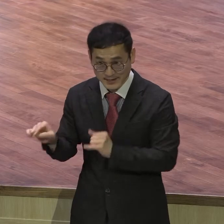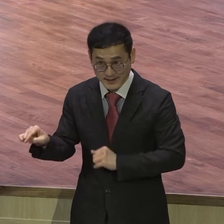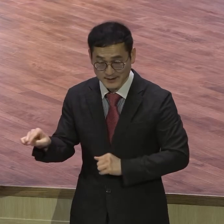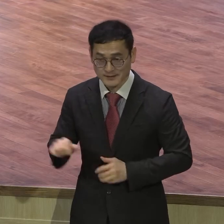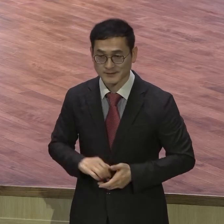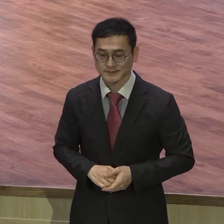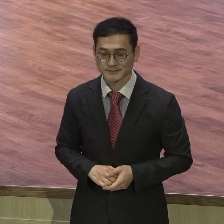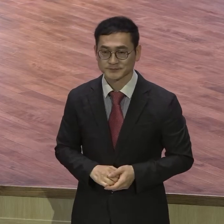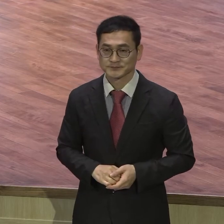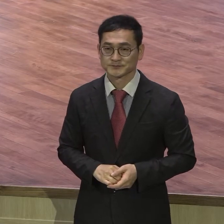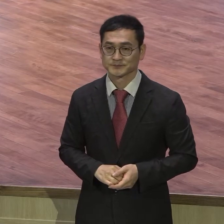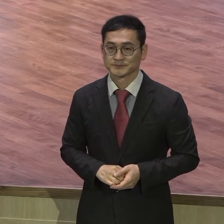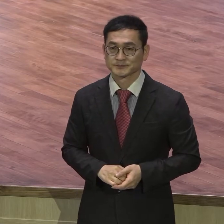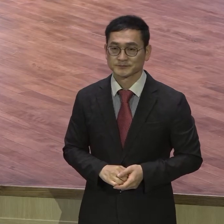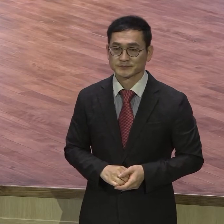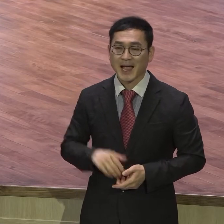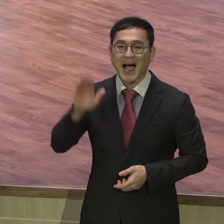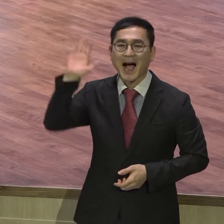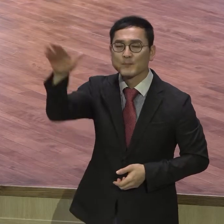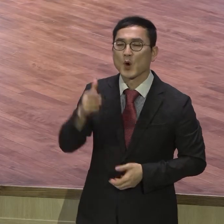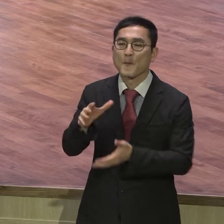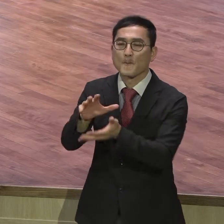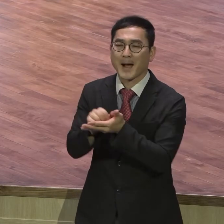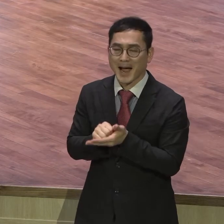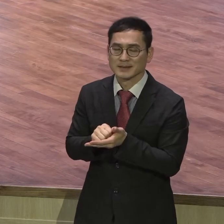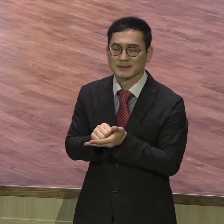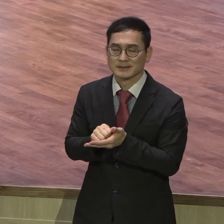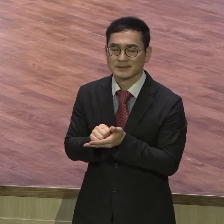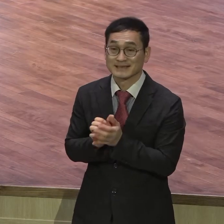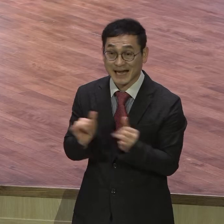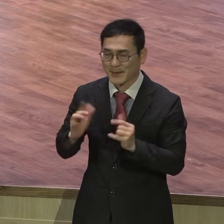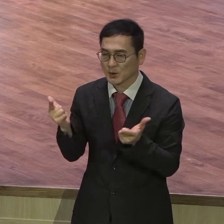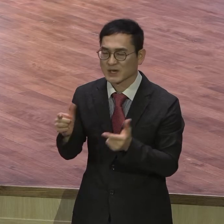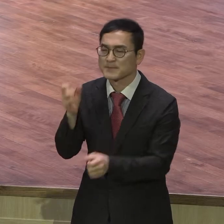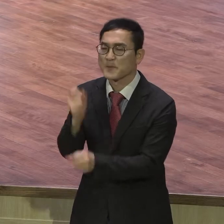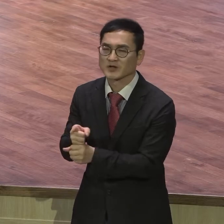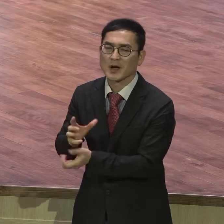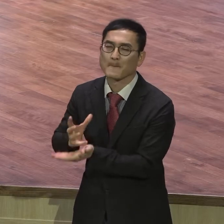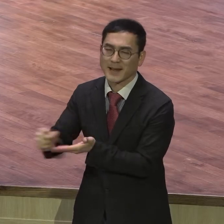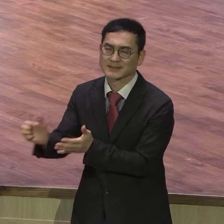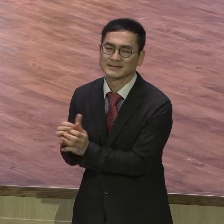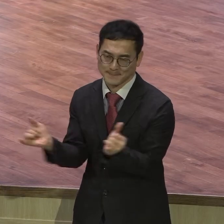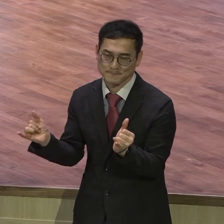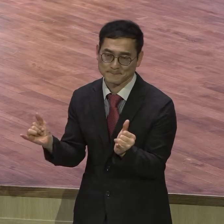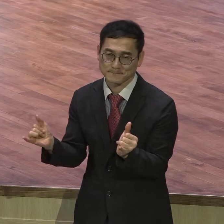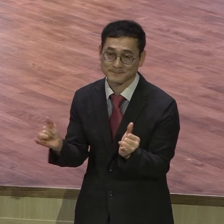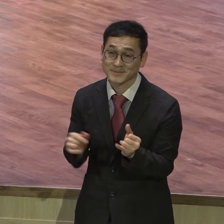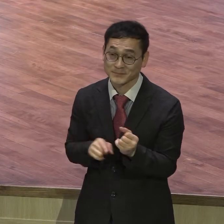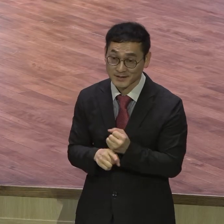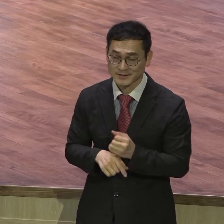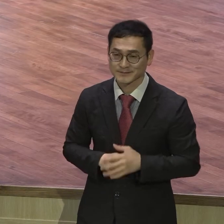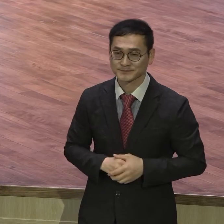복을 받을 자가 아니고 복을 받은 자, 이미 복을 받은 자다. 자, 하나님께서